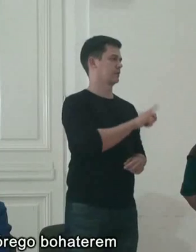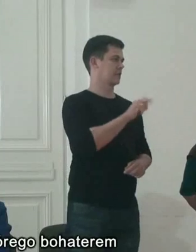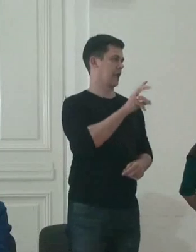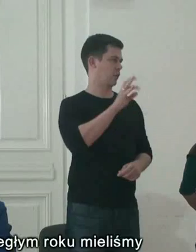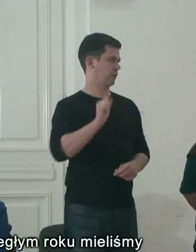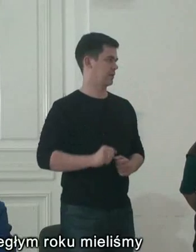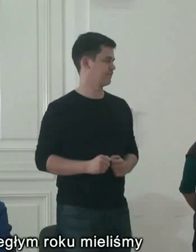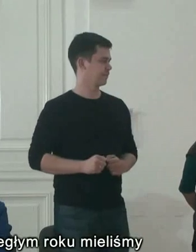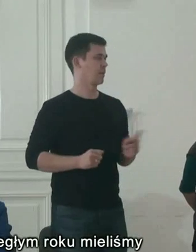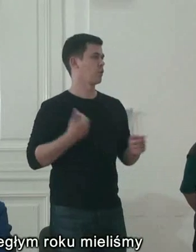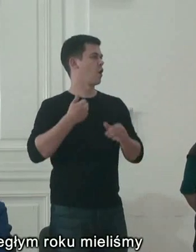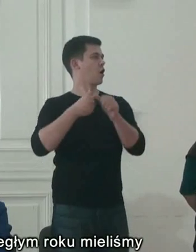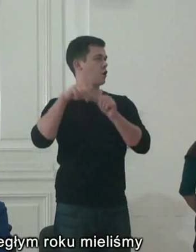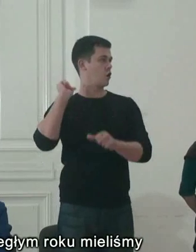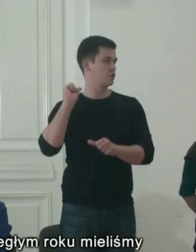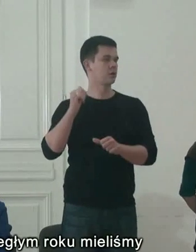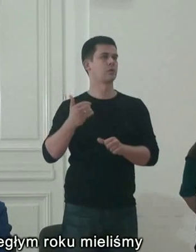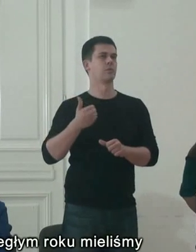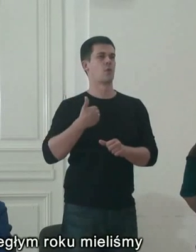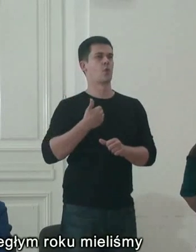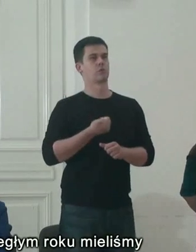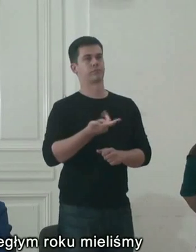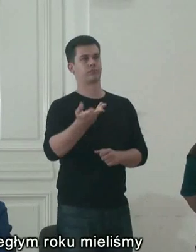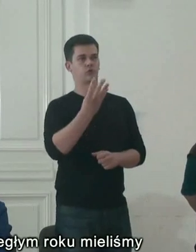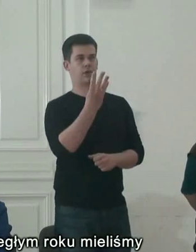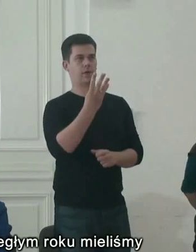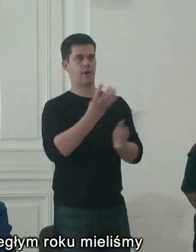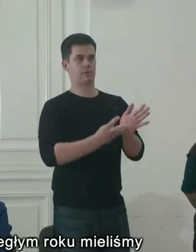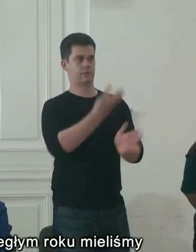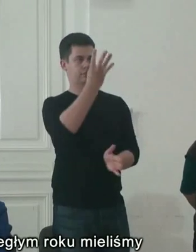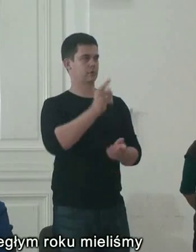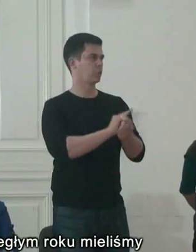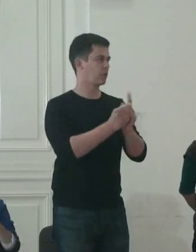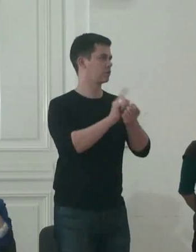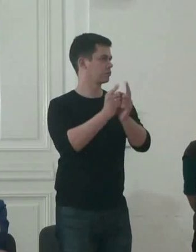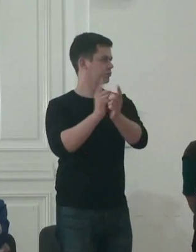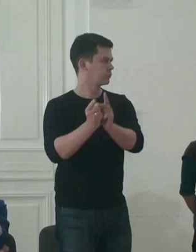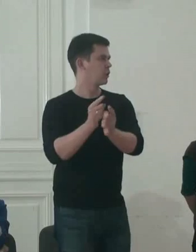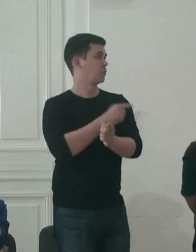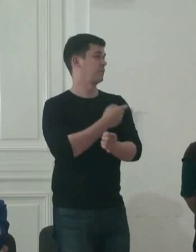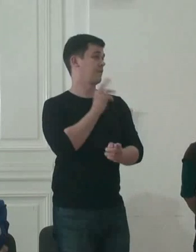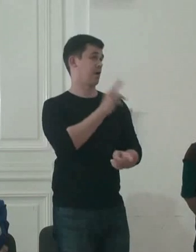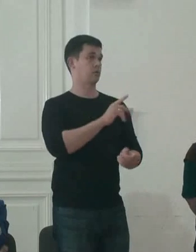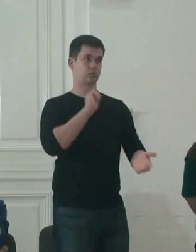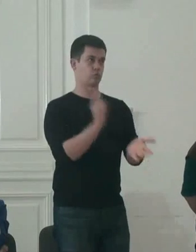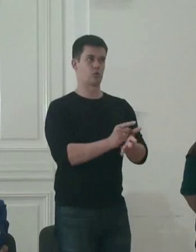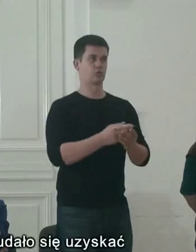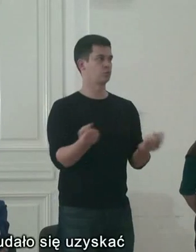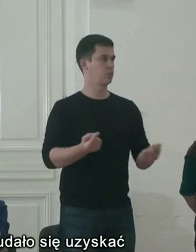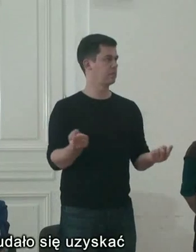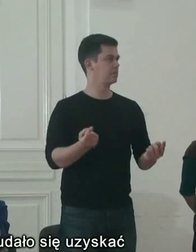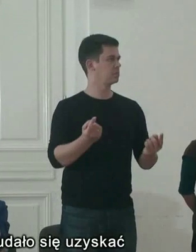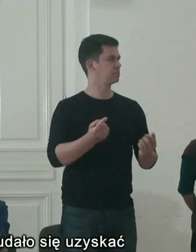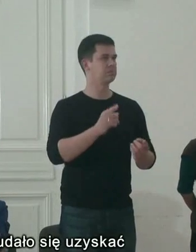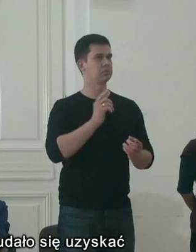W ubiegłym roku mieliśmy cykl czterech takich spotkań i udało się na tyle, że udało się